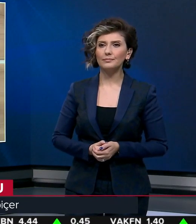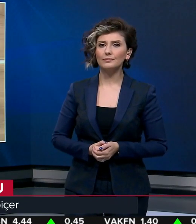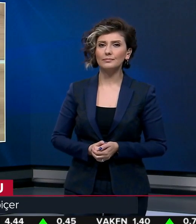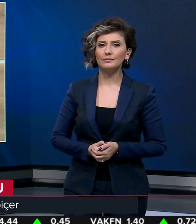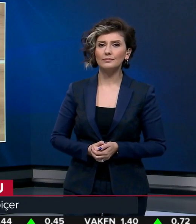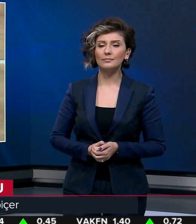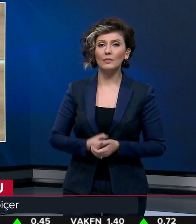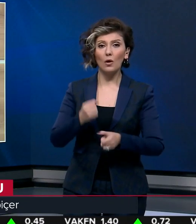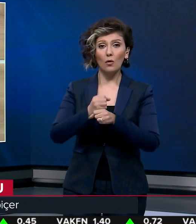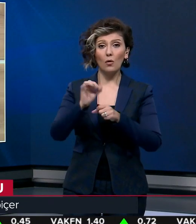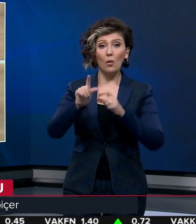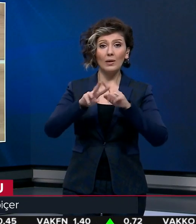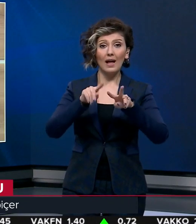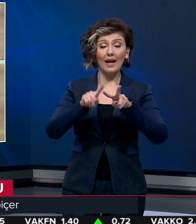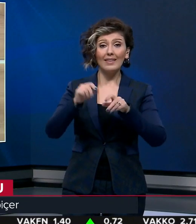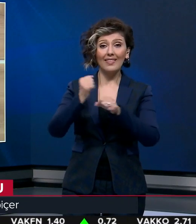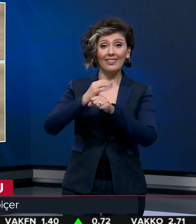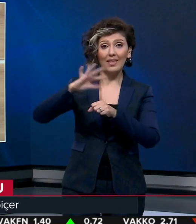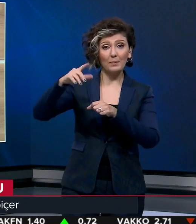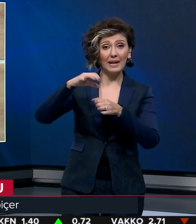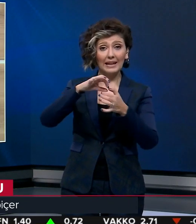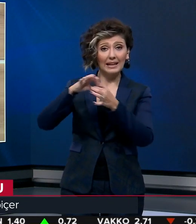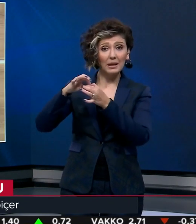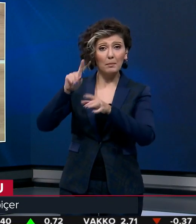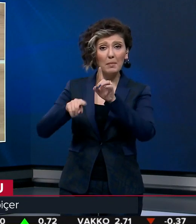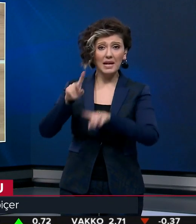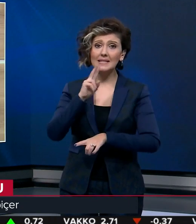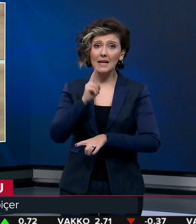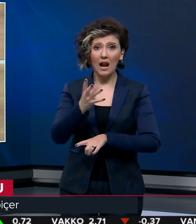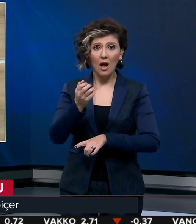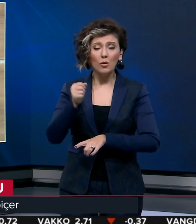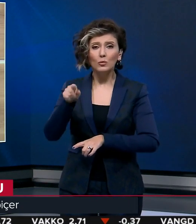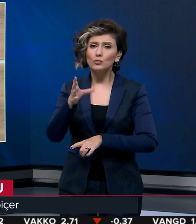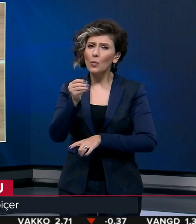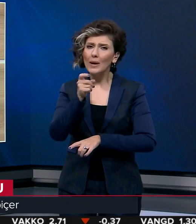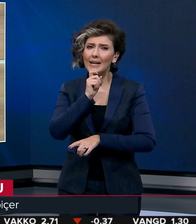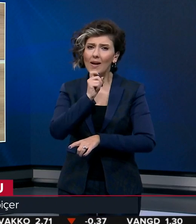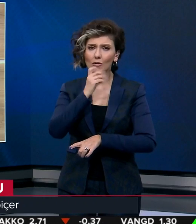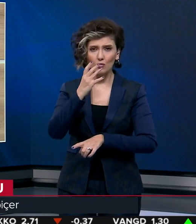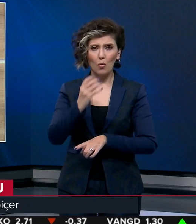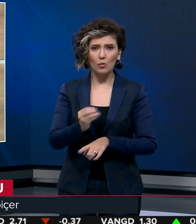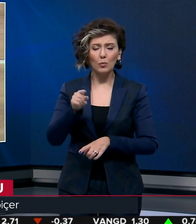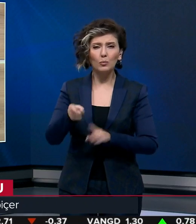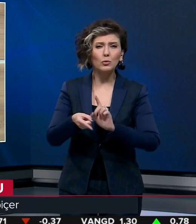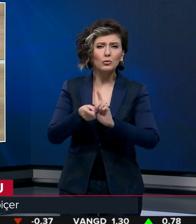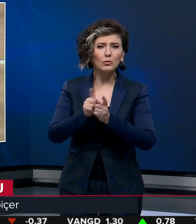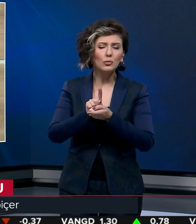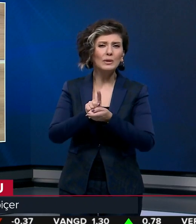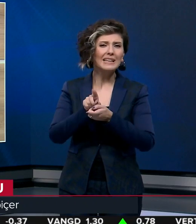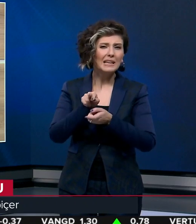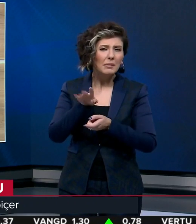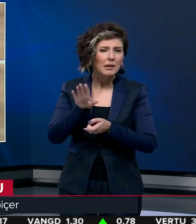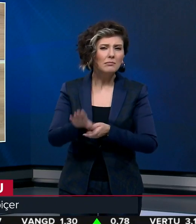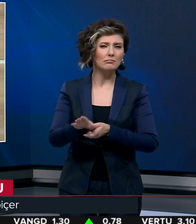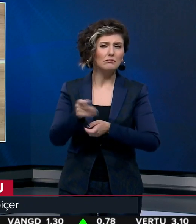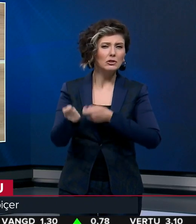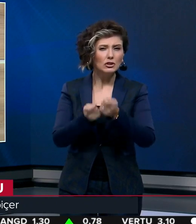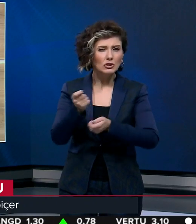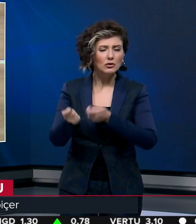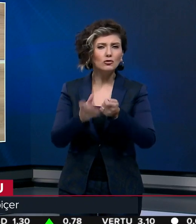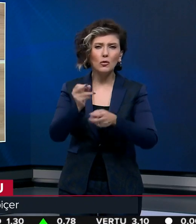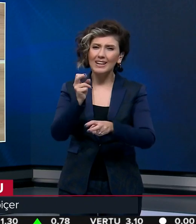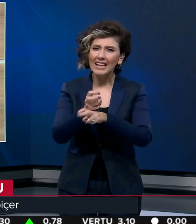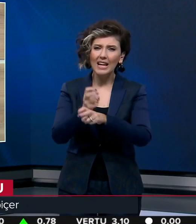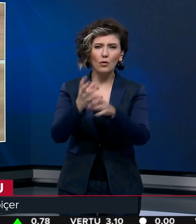Golan Tepelerine ilgili bazı kararlar aldılar. Bunların çok yanlış olduğunu, bu tür gidişatın çok tehlikeli olduğunu